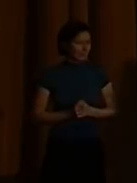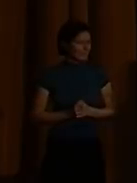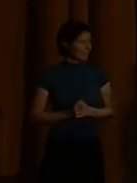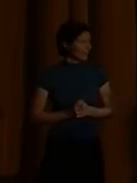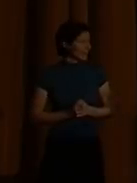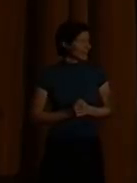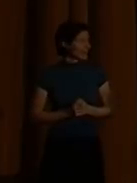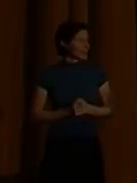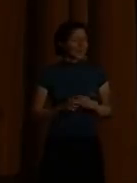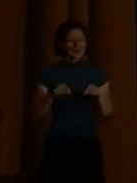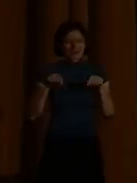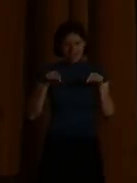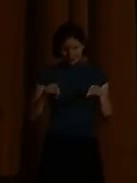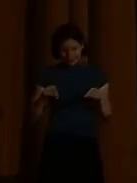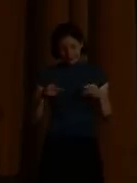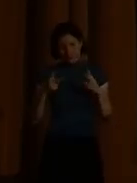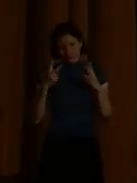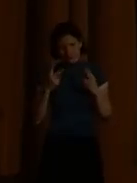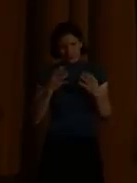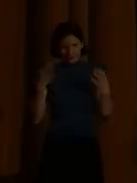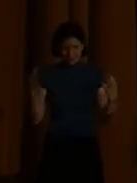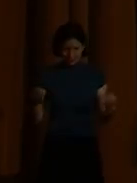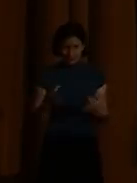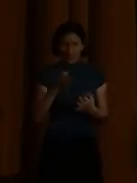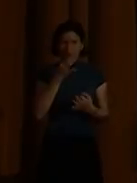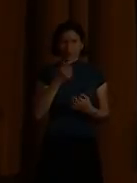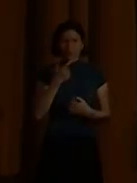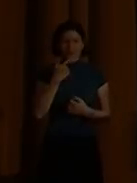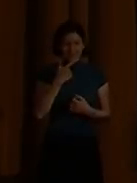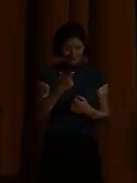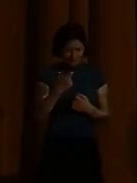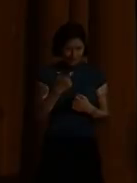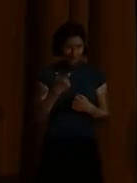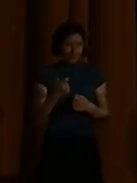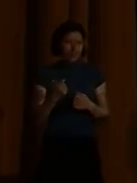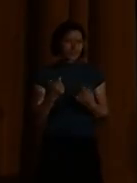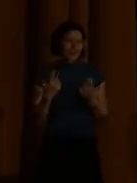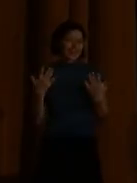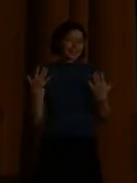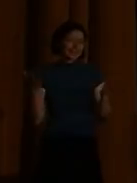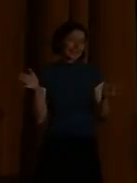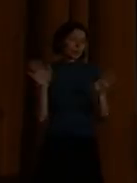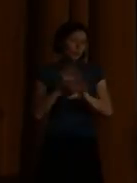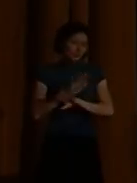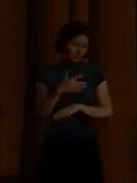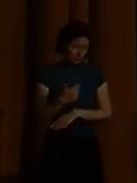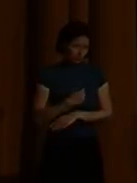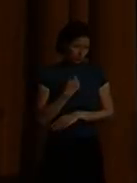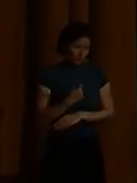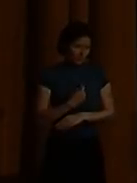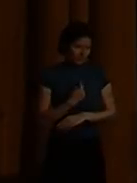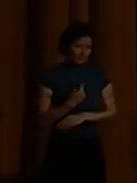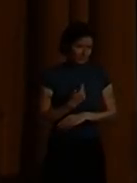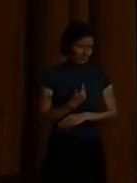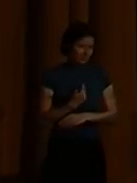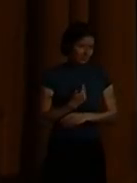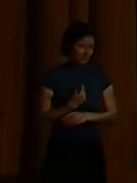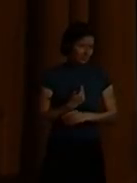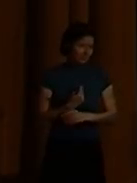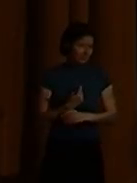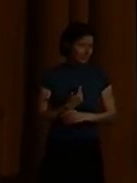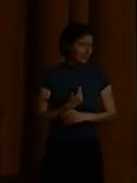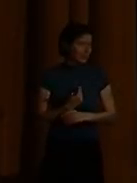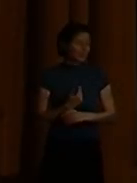wenn wir inklusive Schule wollen. Dann brauchen wir gemeinsame Planungszeiten für das Team.